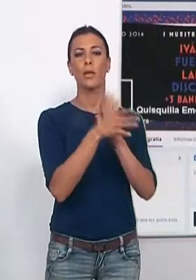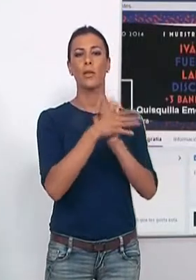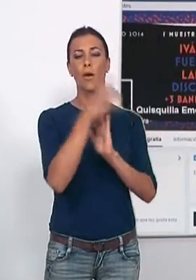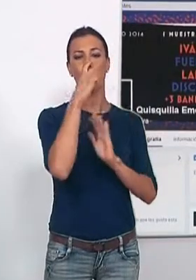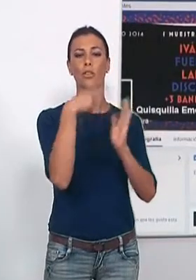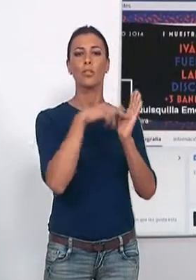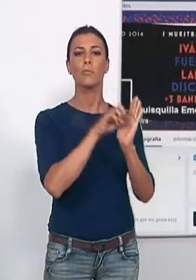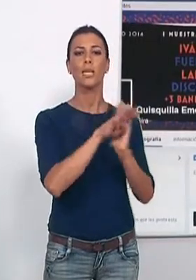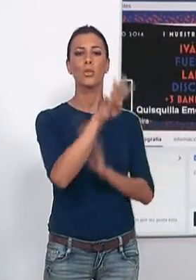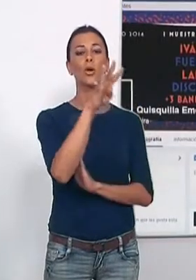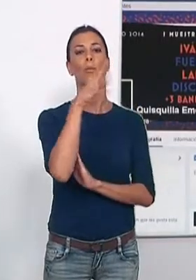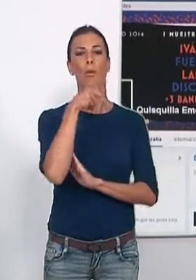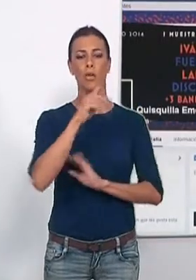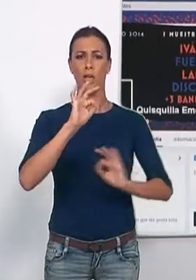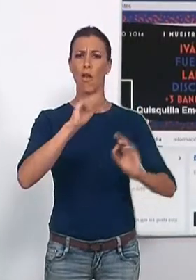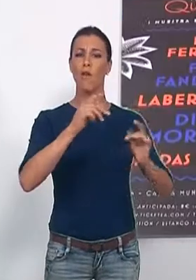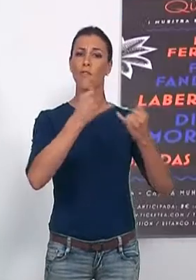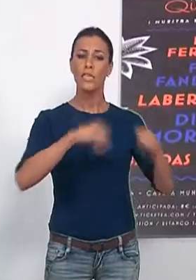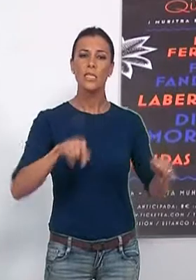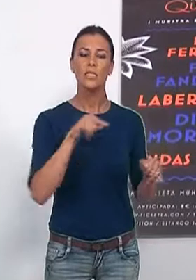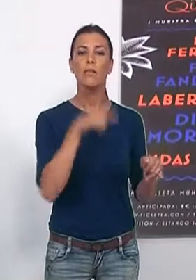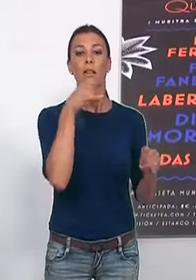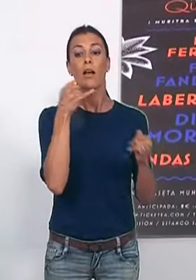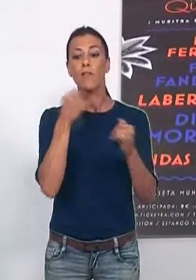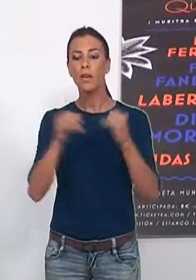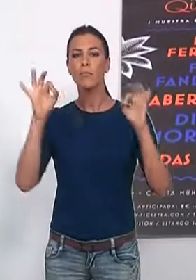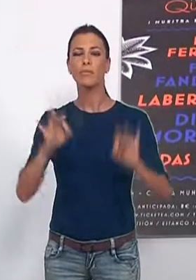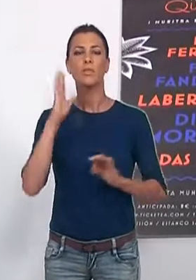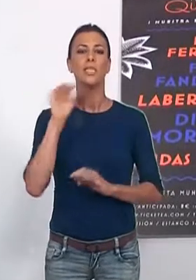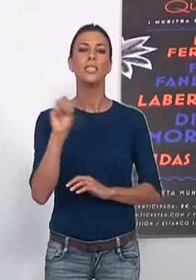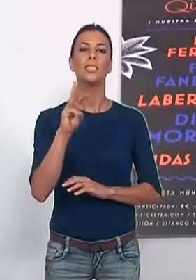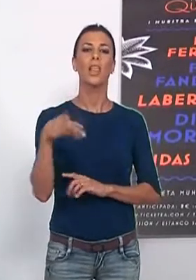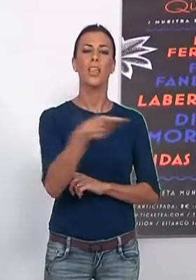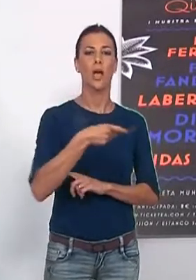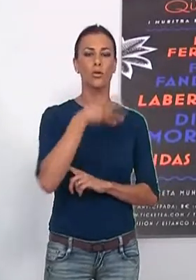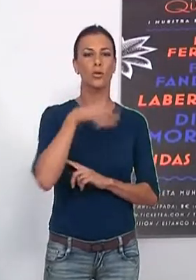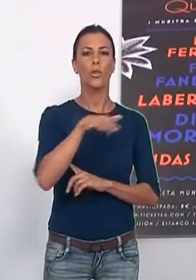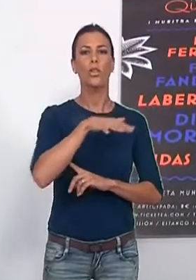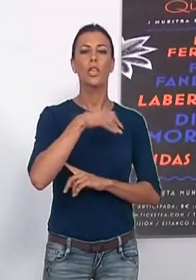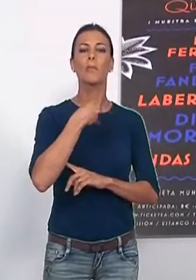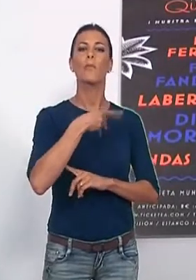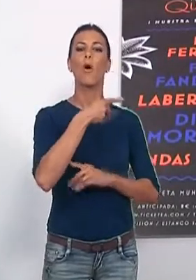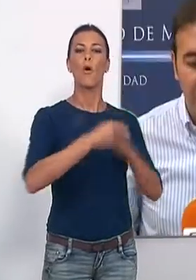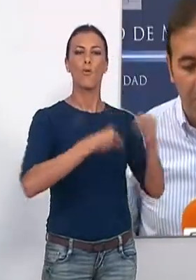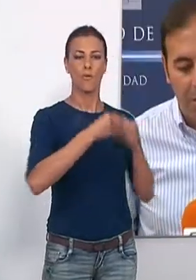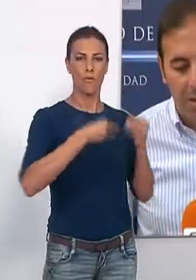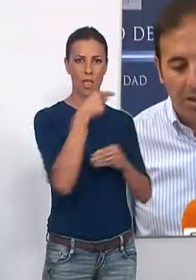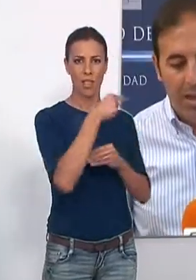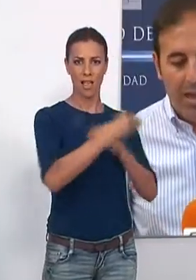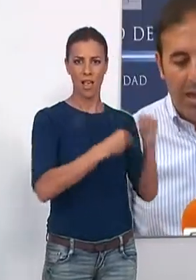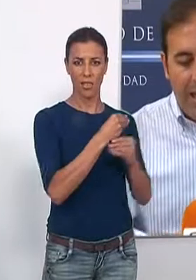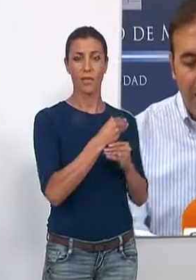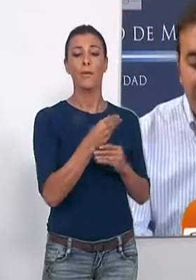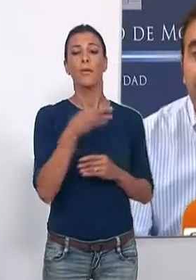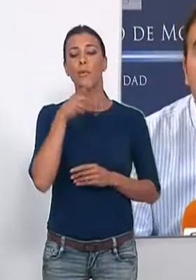del Festival Quisquilla Rock, cuya final tendrá lugar el día 13 de agosto en la caseta municipal del ferial. El